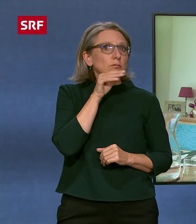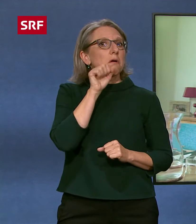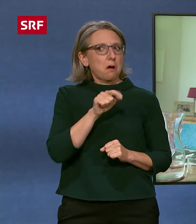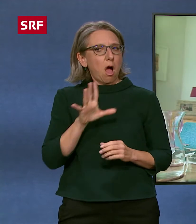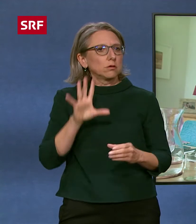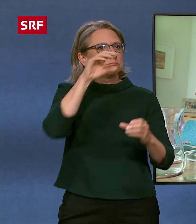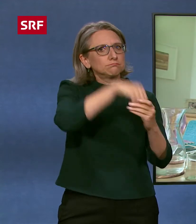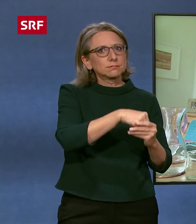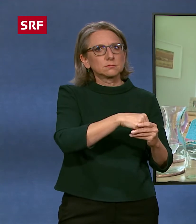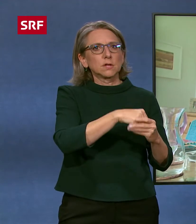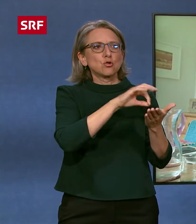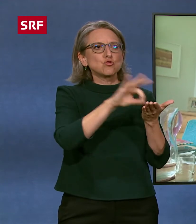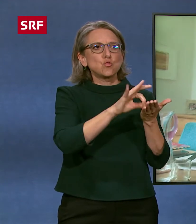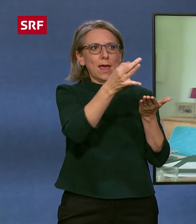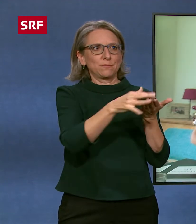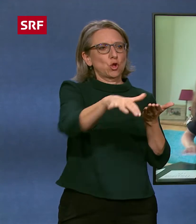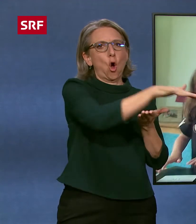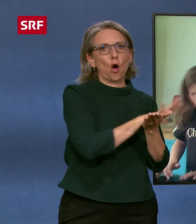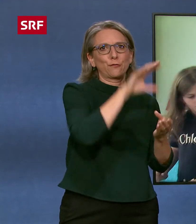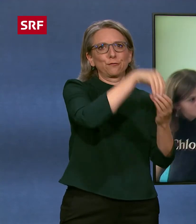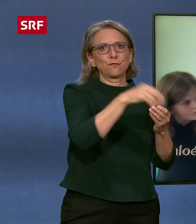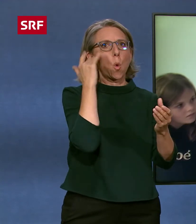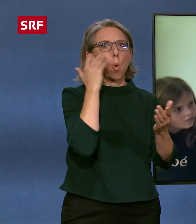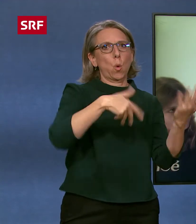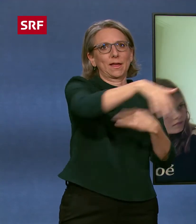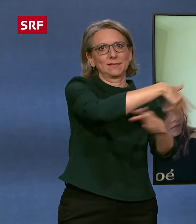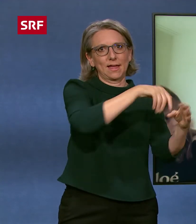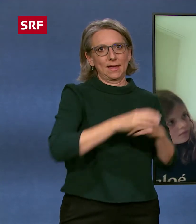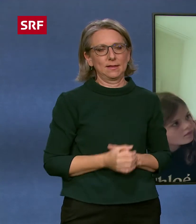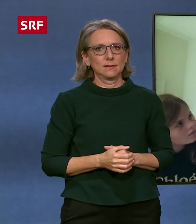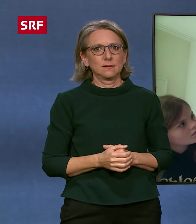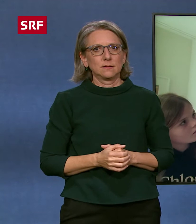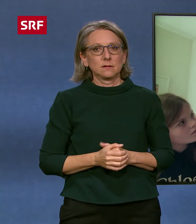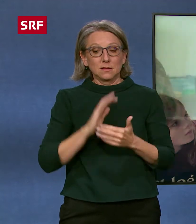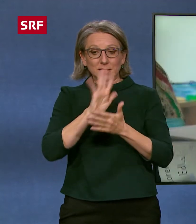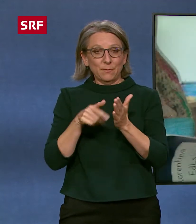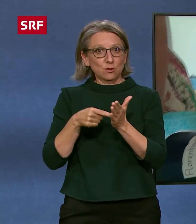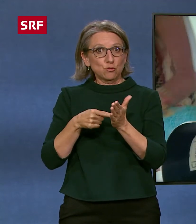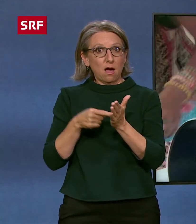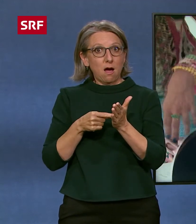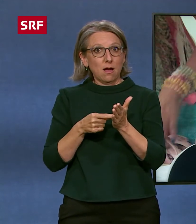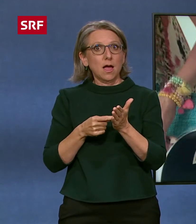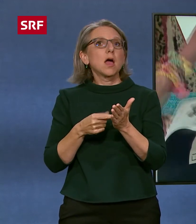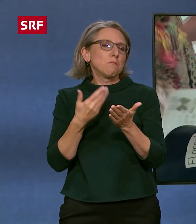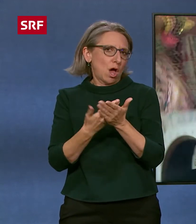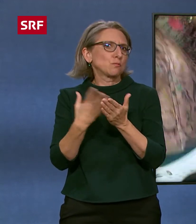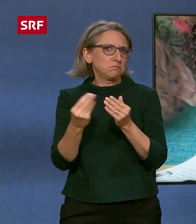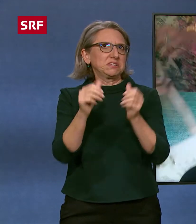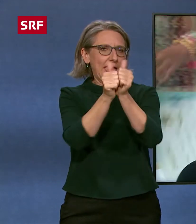Dorfschulhaus in die Schule, zusammen mit hörenden Kindern. Sie brauchen die Gebärdensprache zum Beispiel mit den Eltern zu kommunizieren, wo